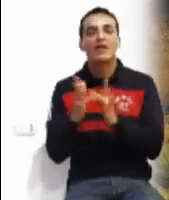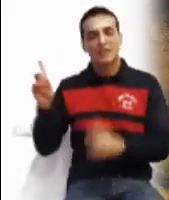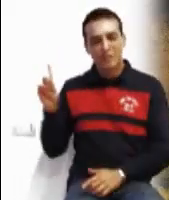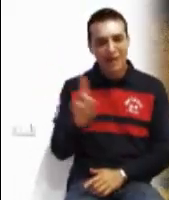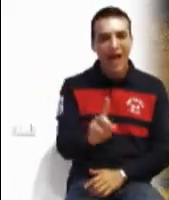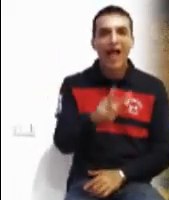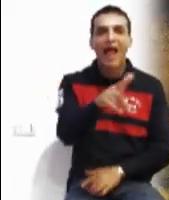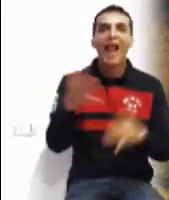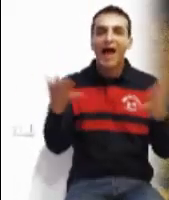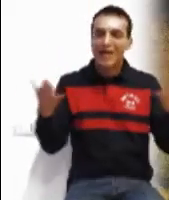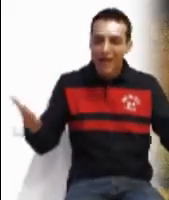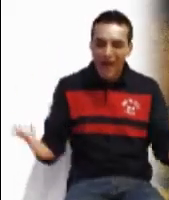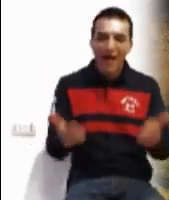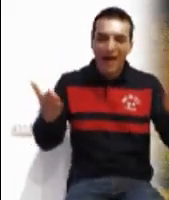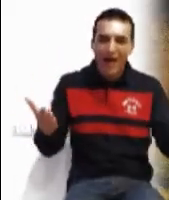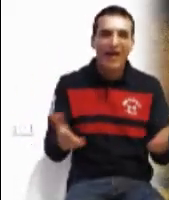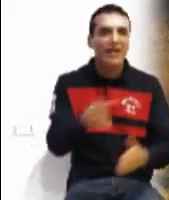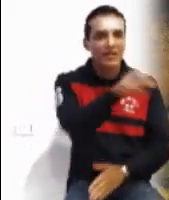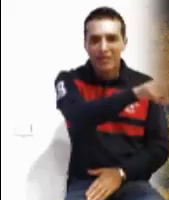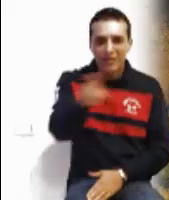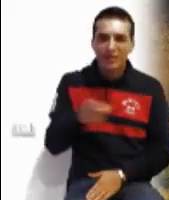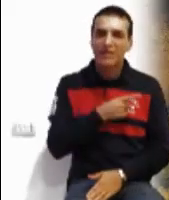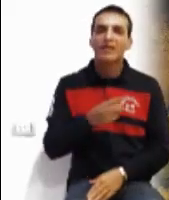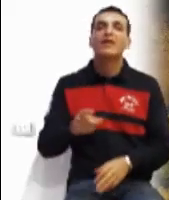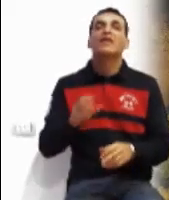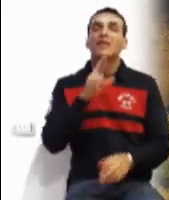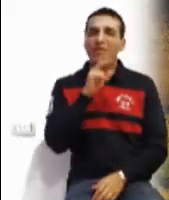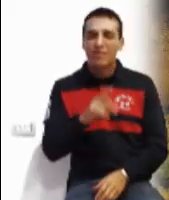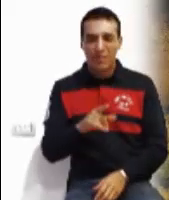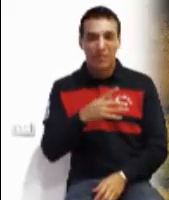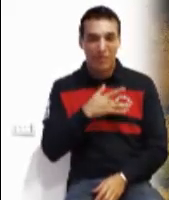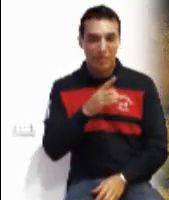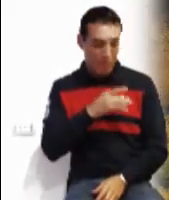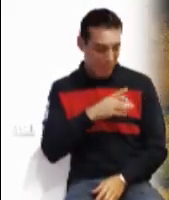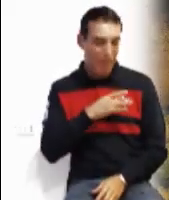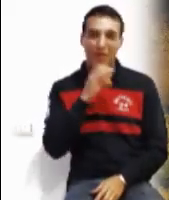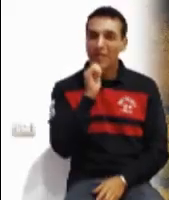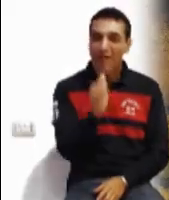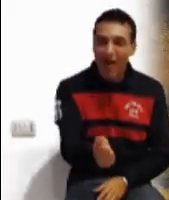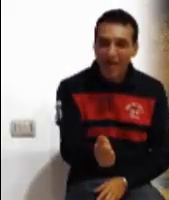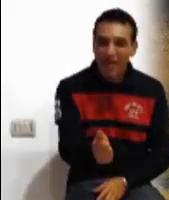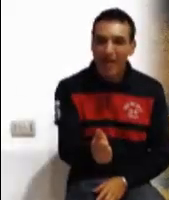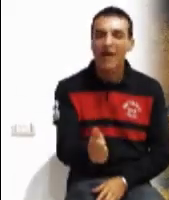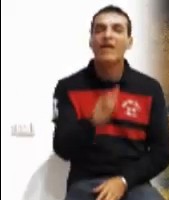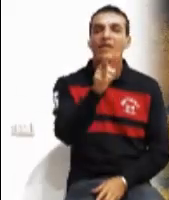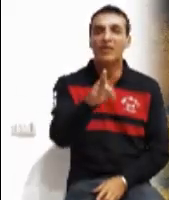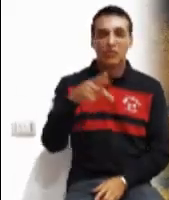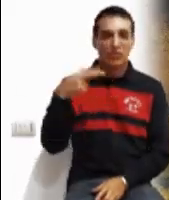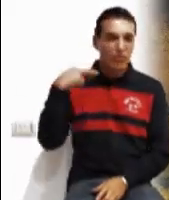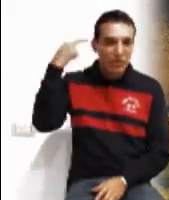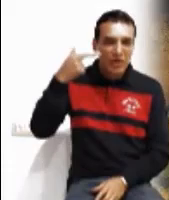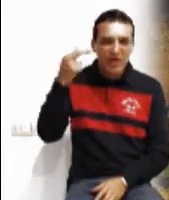anima Y nos pide No tener temor El reino de Dios Exige